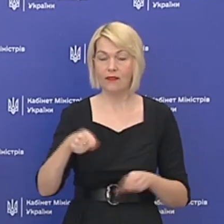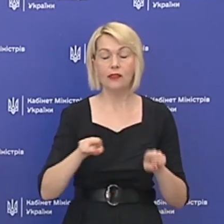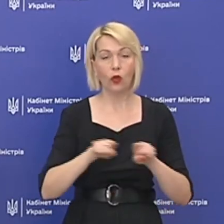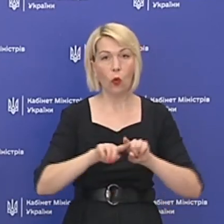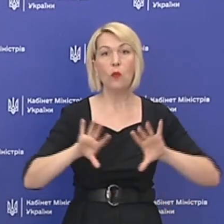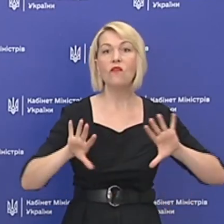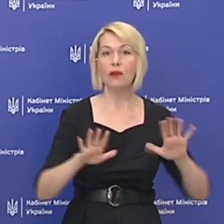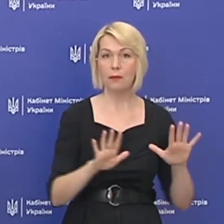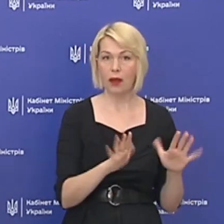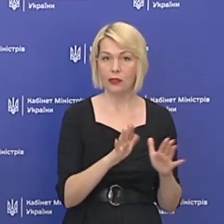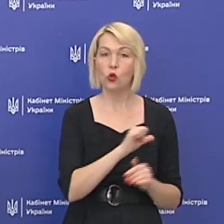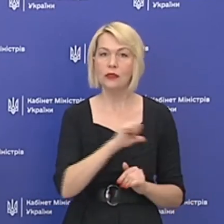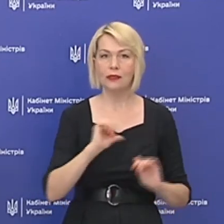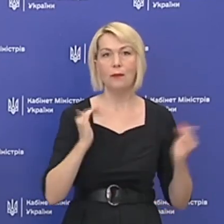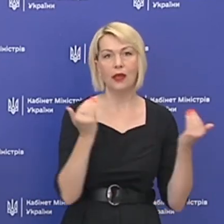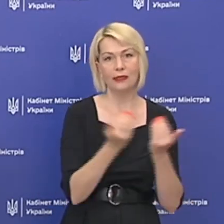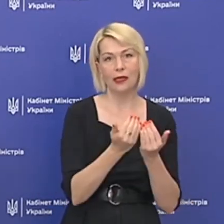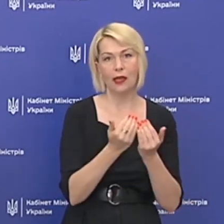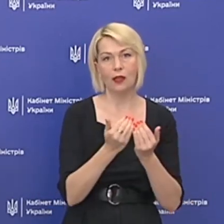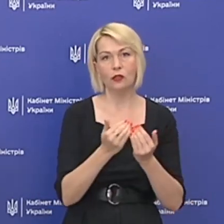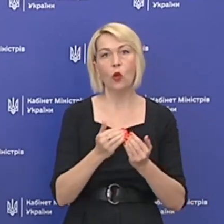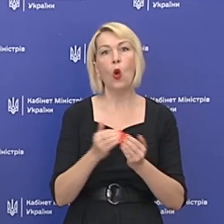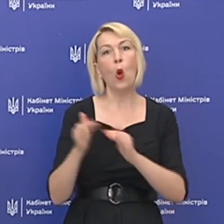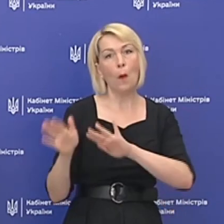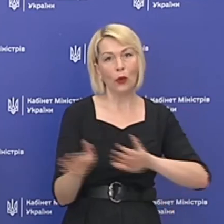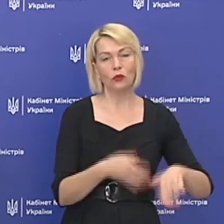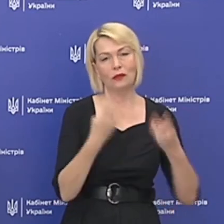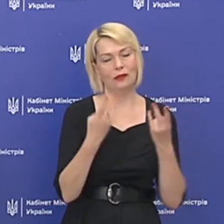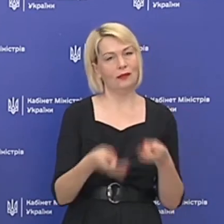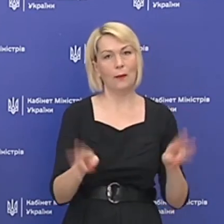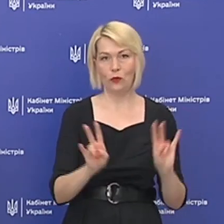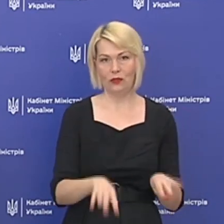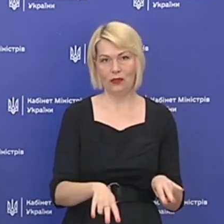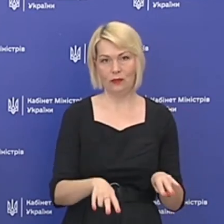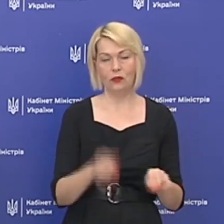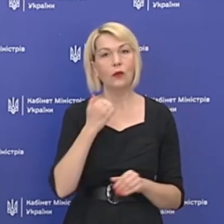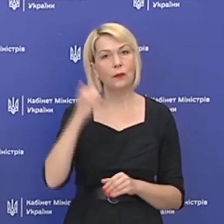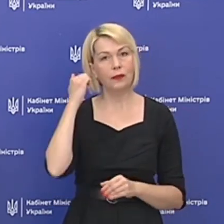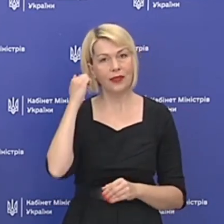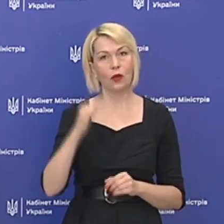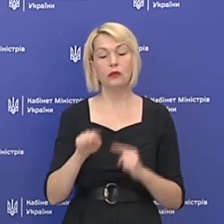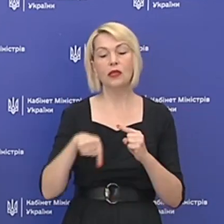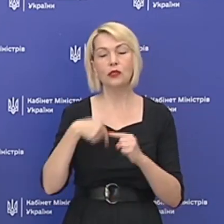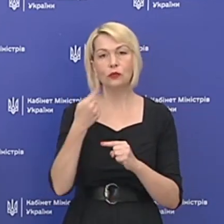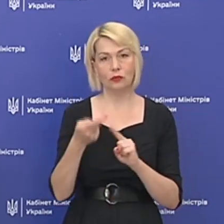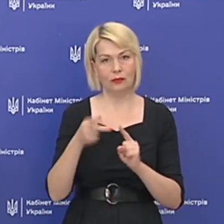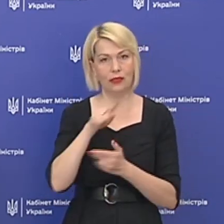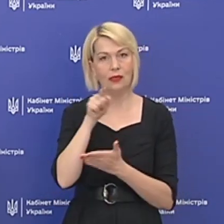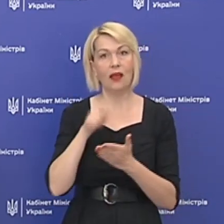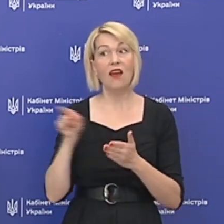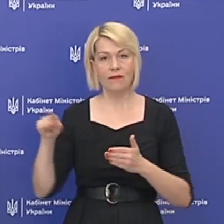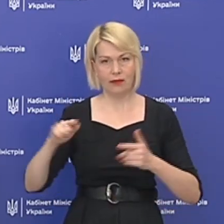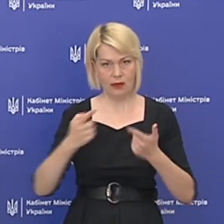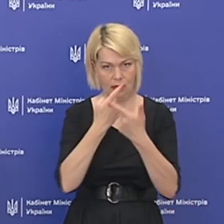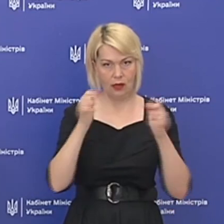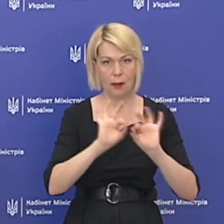випадку самоізоляцію їм проходити не потрібно. Дякуємо. Наступне запитання. Ви анонсували,